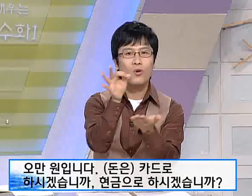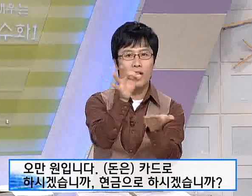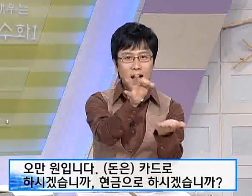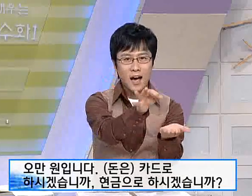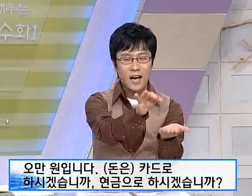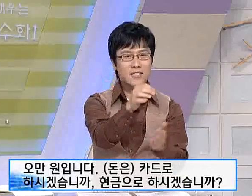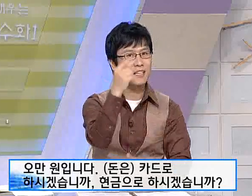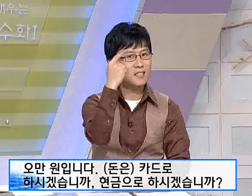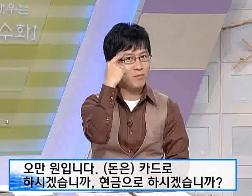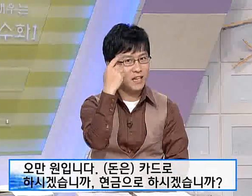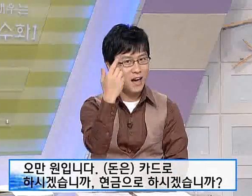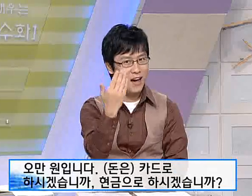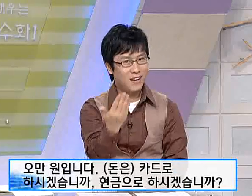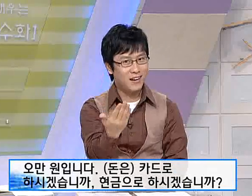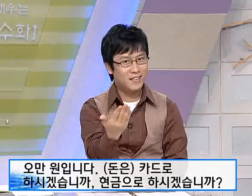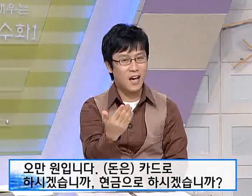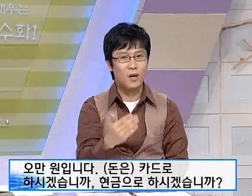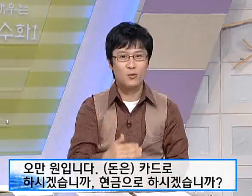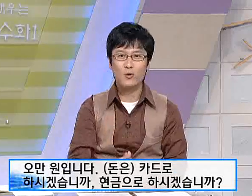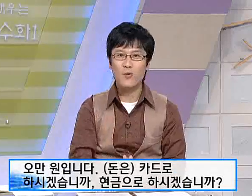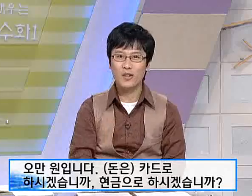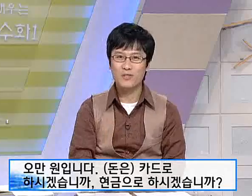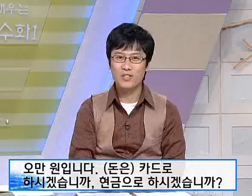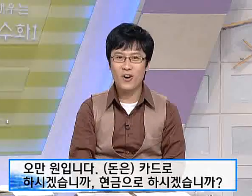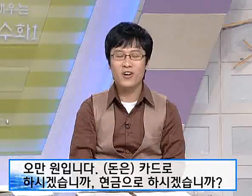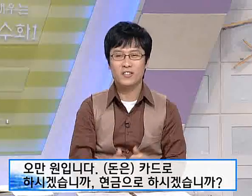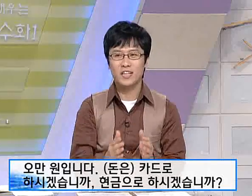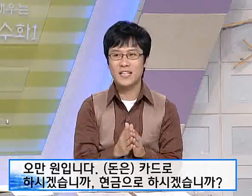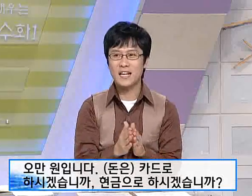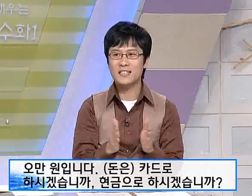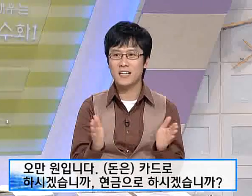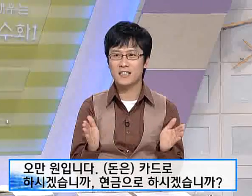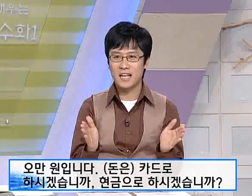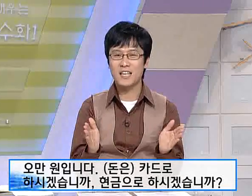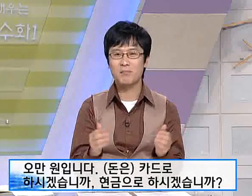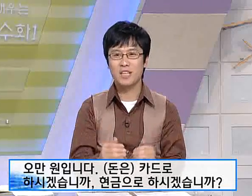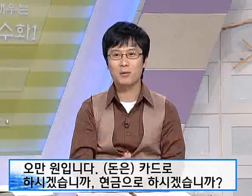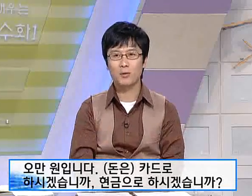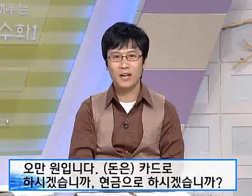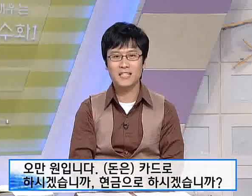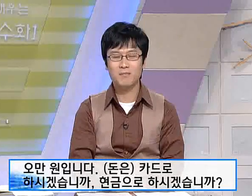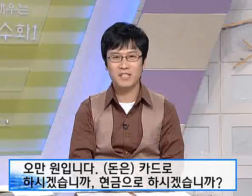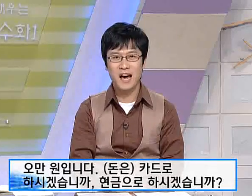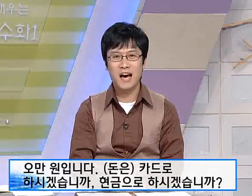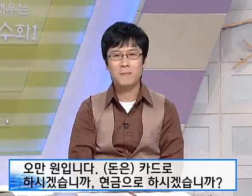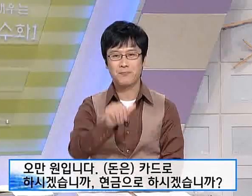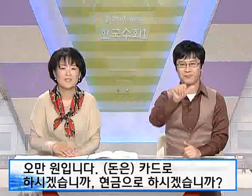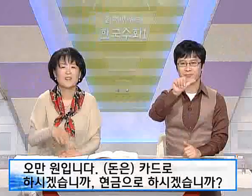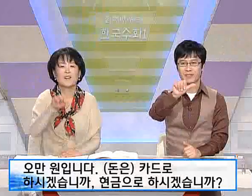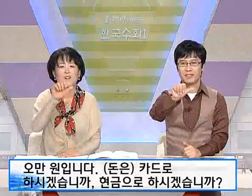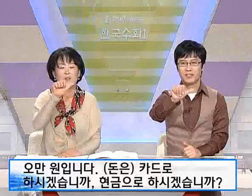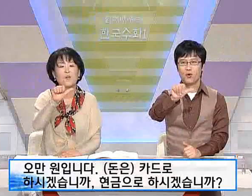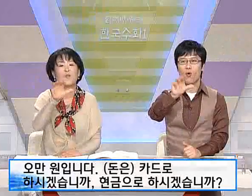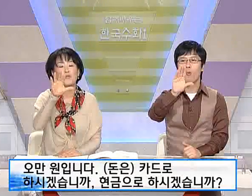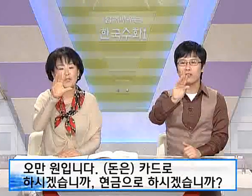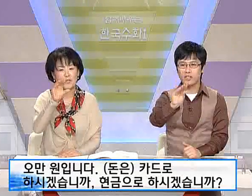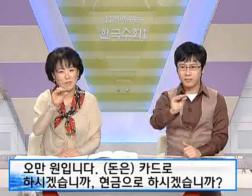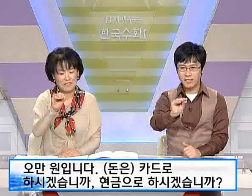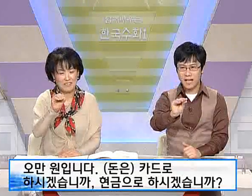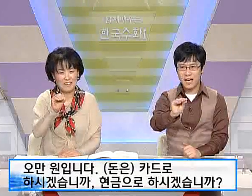하시겠습니까? 자. 조금 어렵지요? 저희가 차근차근 같이 한번 해보도록 하겠습니다. 5만원입니다.